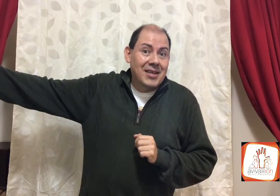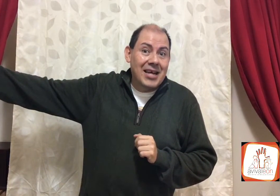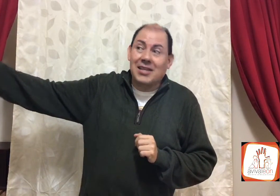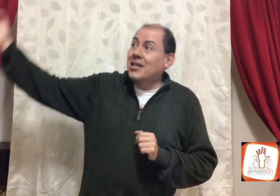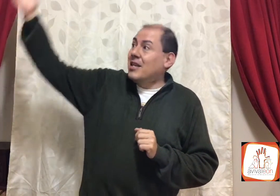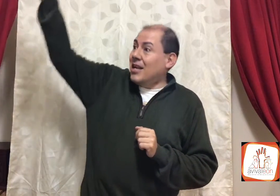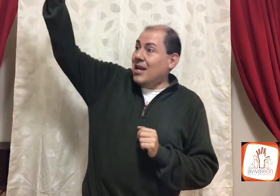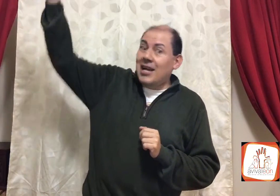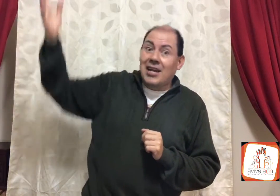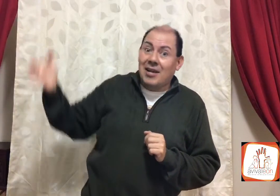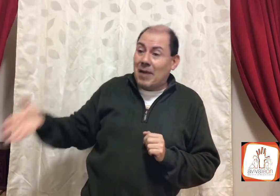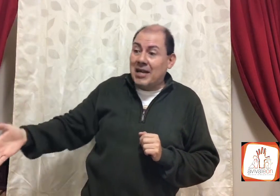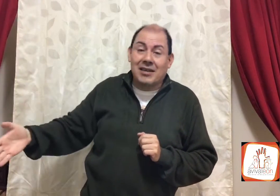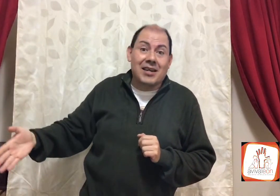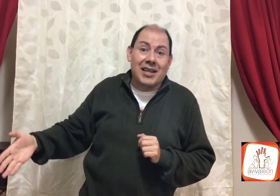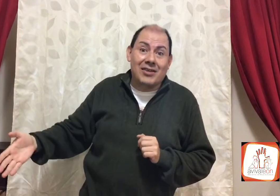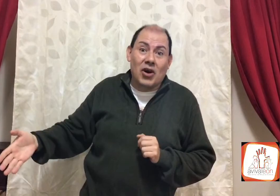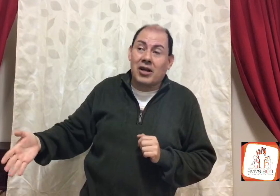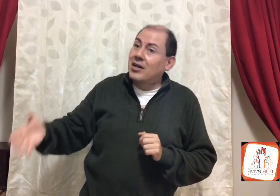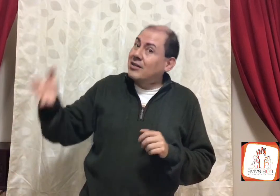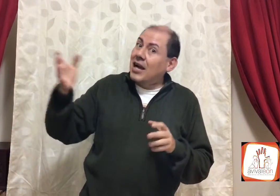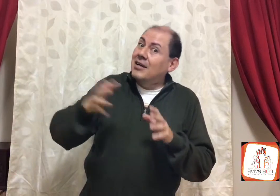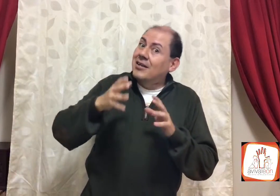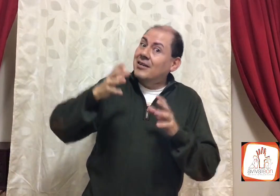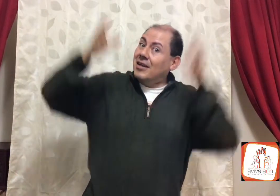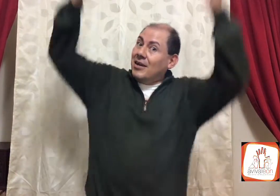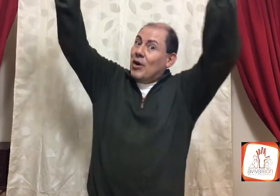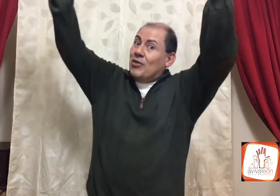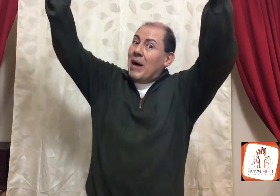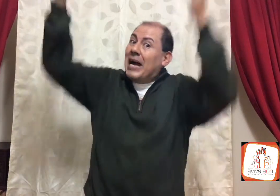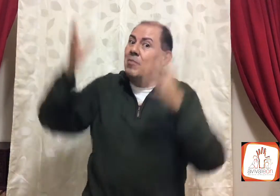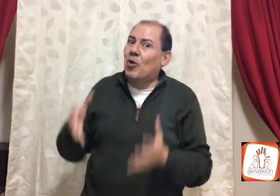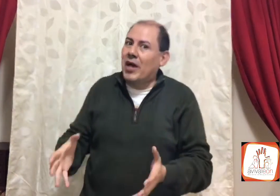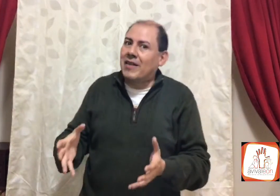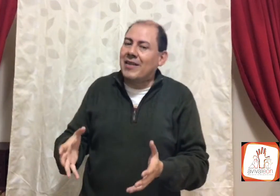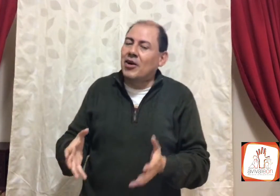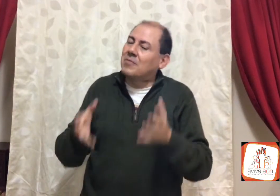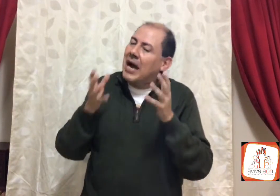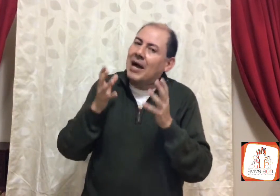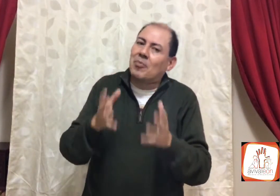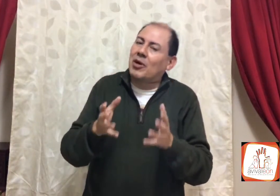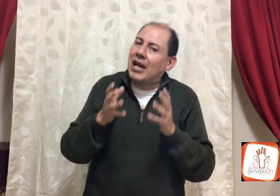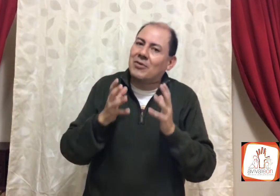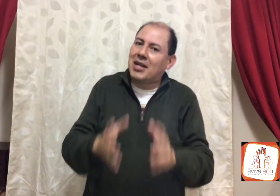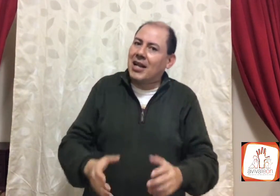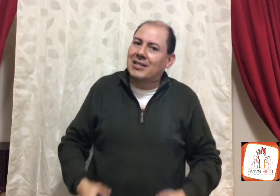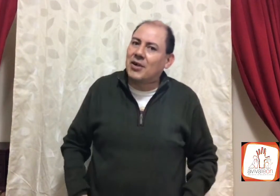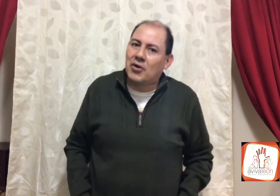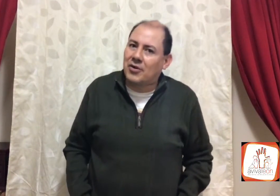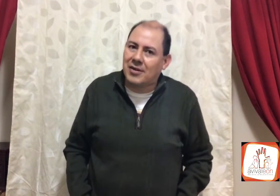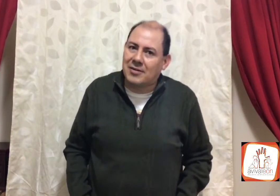en el, el pariente redentor, o sea, cuando baja el poder de Dios, baja porque hay una relación con Dios,